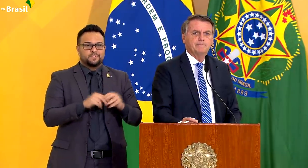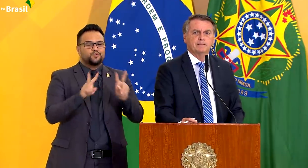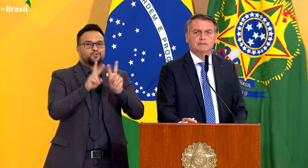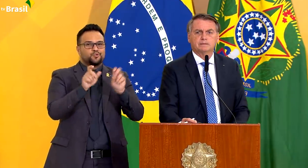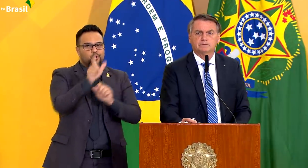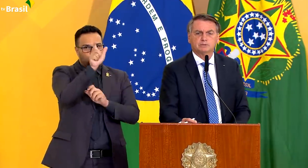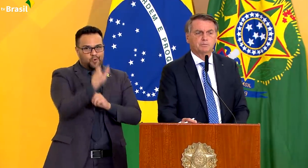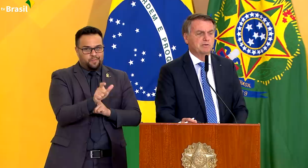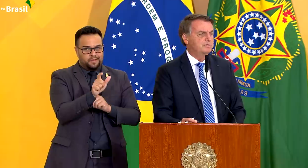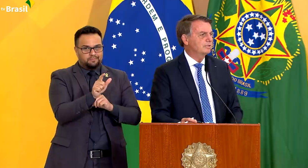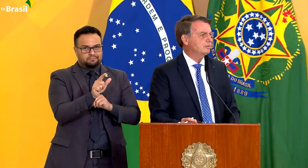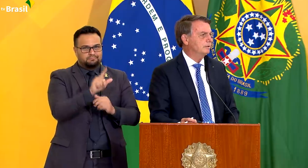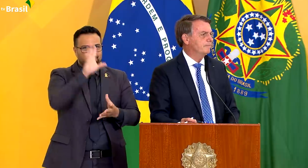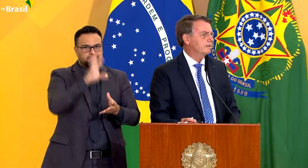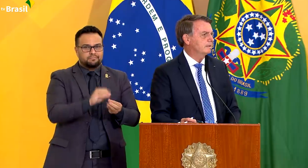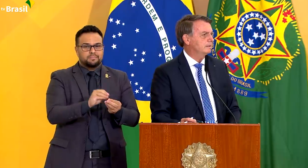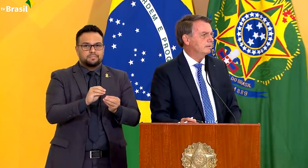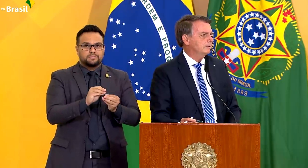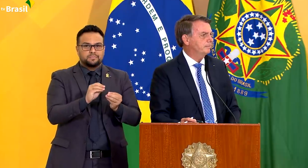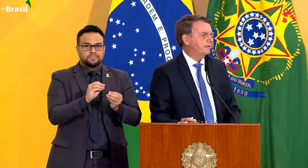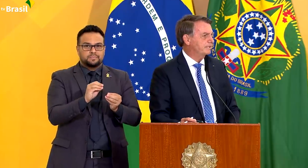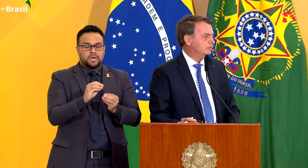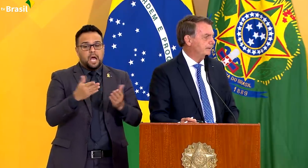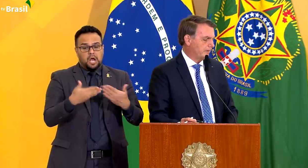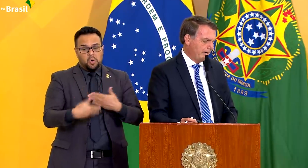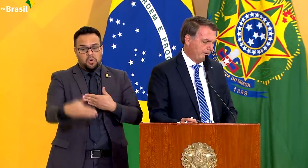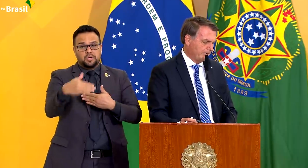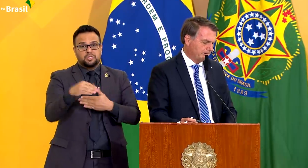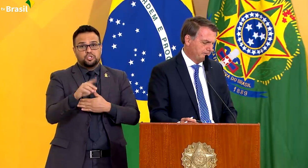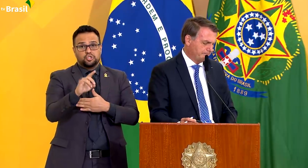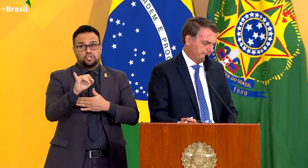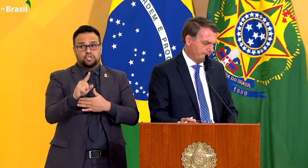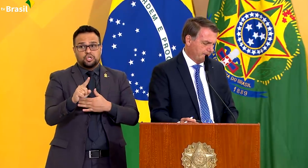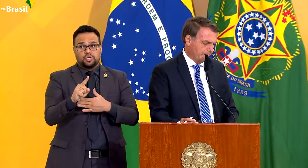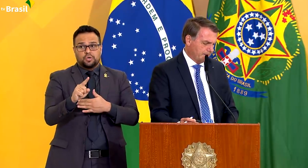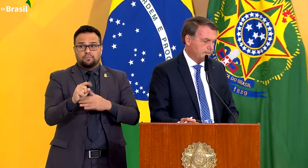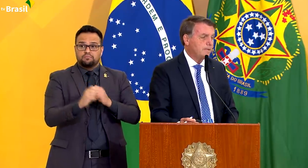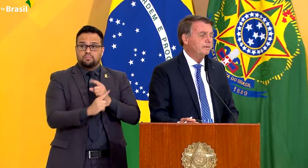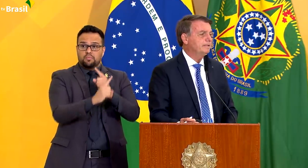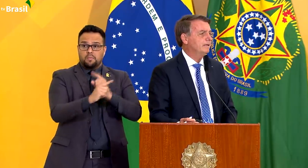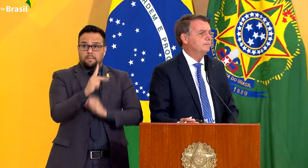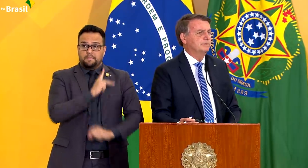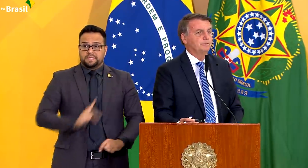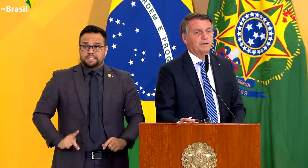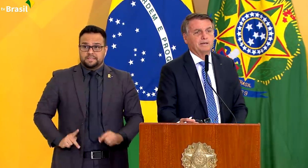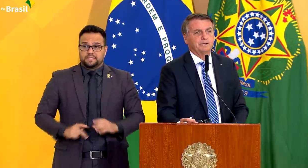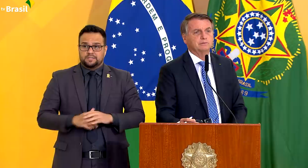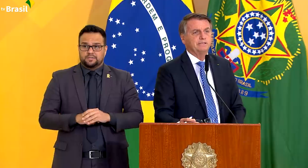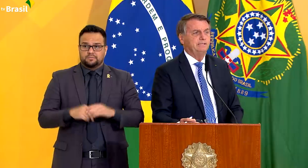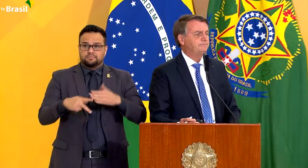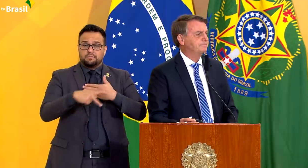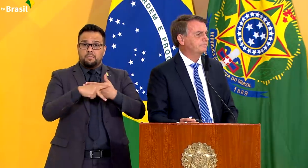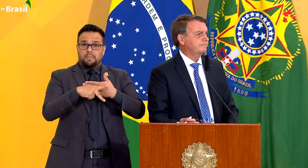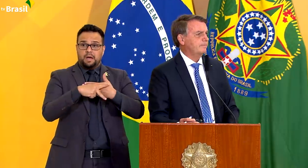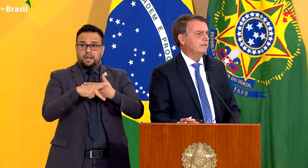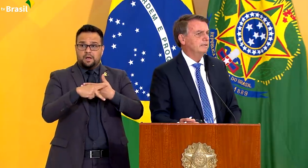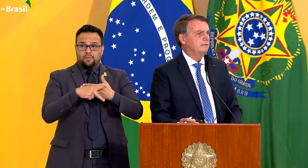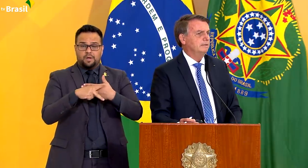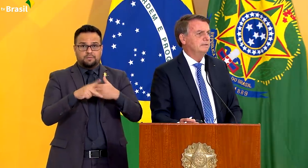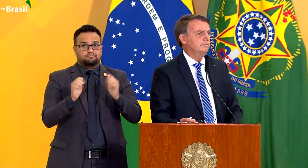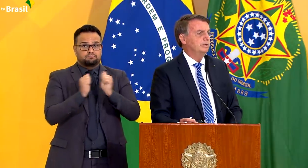eu devo estar nos próximos dias com o presidente do Paraguai, Marito, e dependemos do parlamento dele